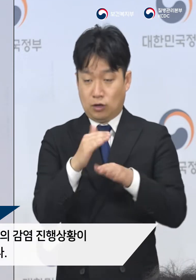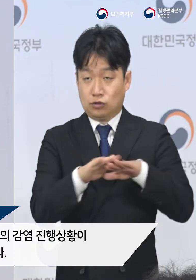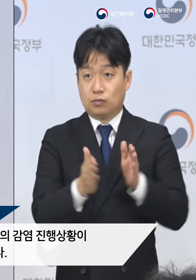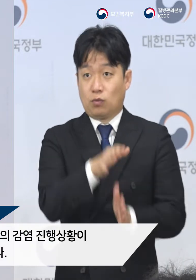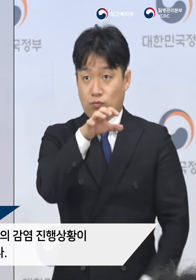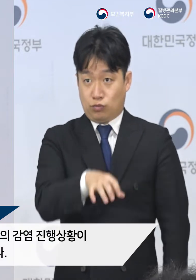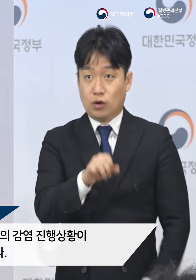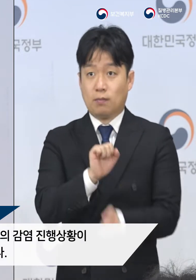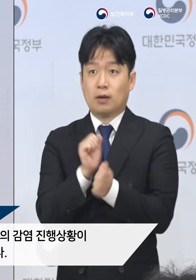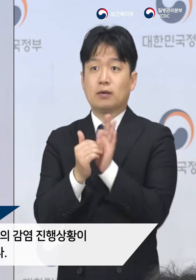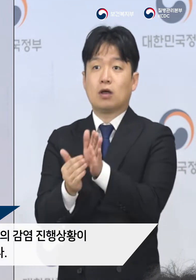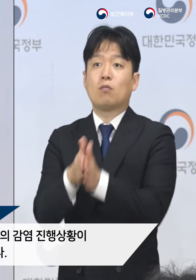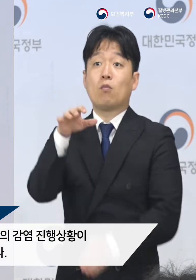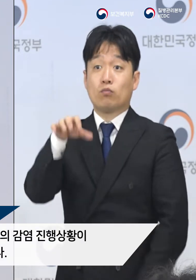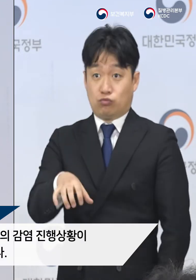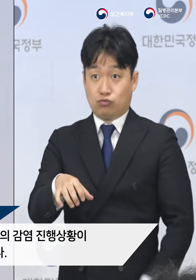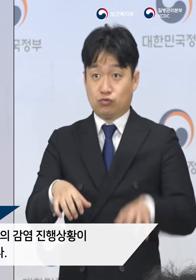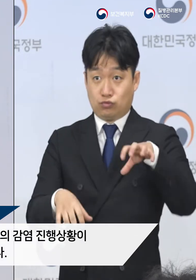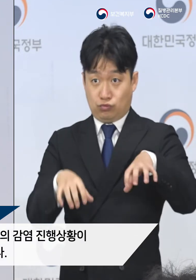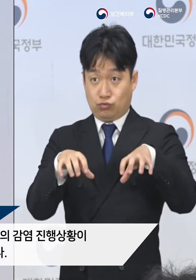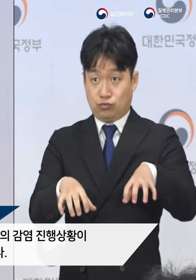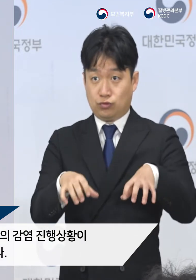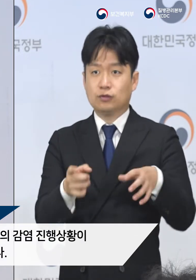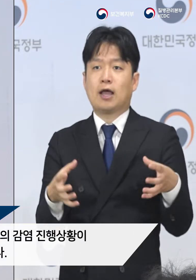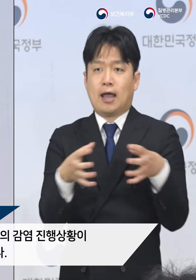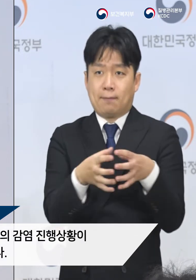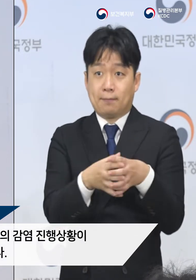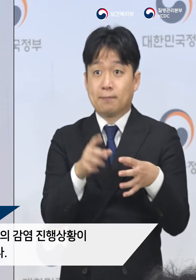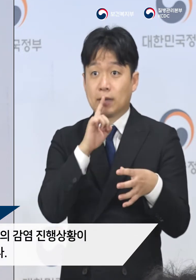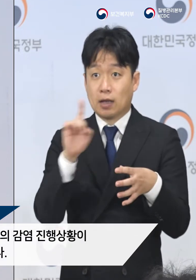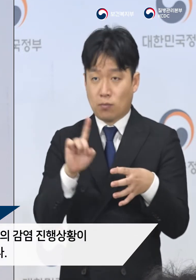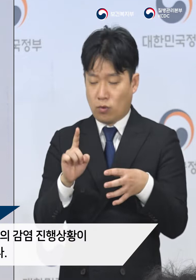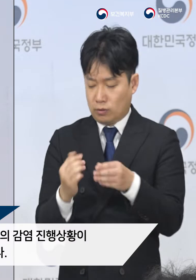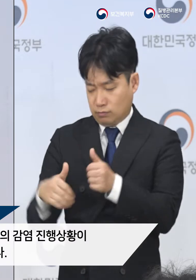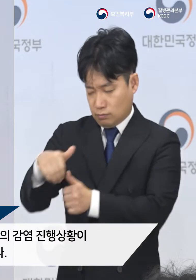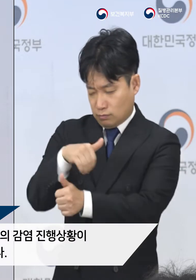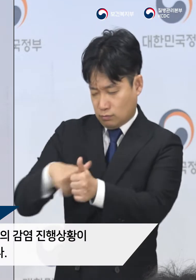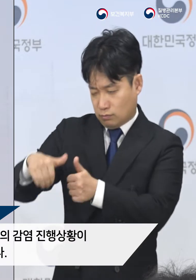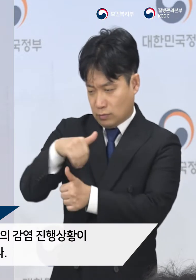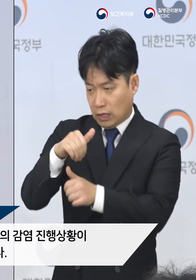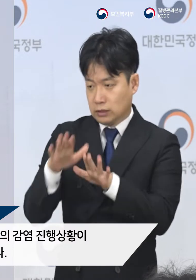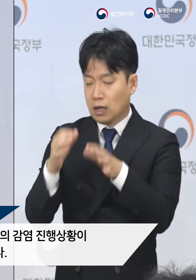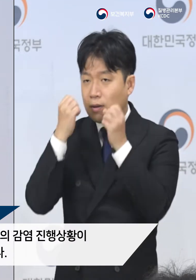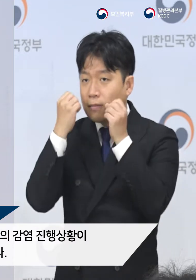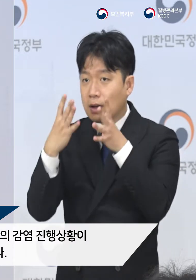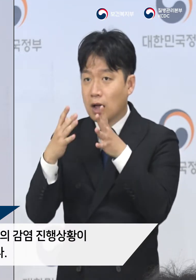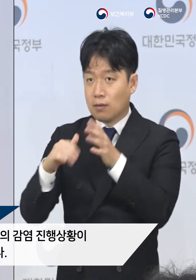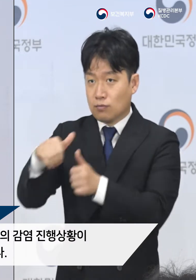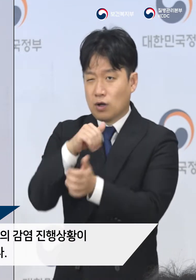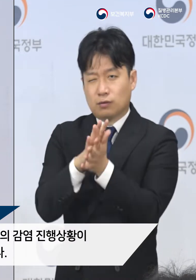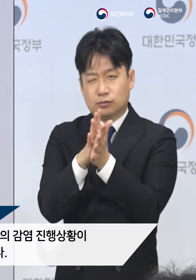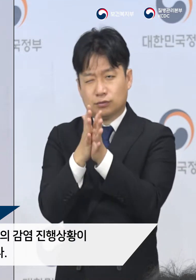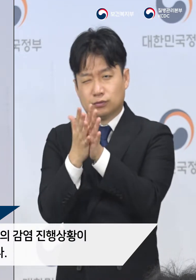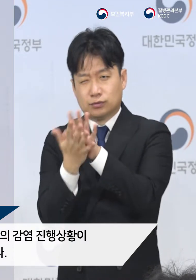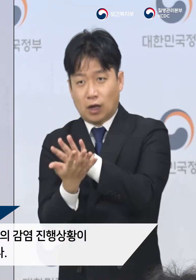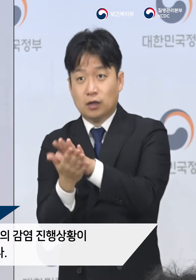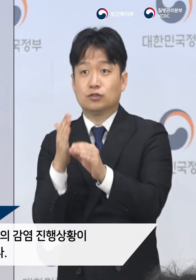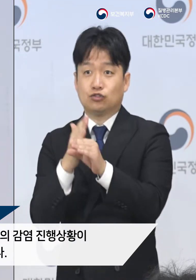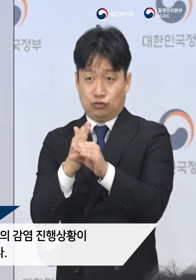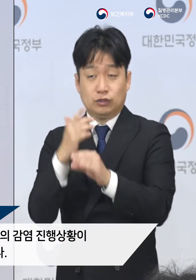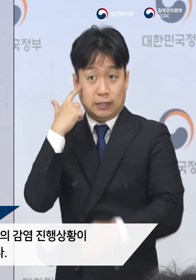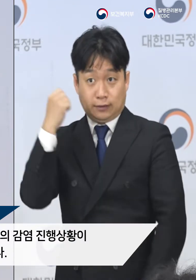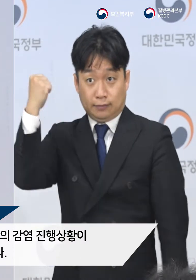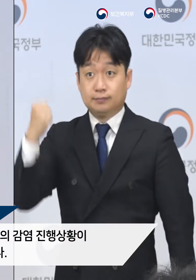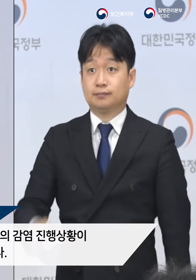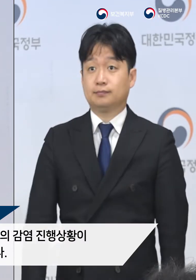중앙사고수습본부와 중앙방역대책본부는 코로나19의 감염 진행 상황이 새로운 국면으로 들어가고 있다고 판단하고